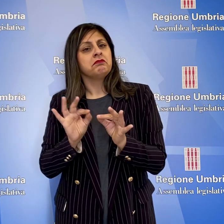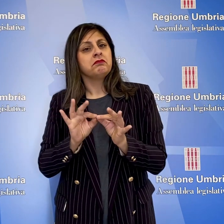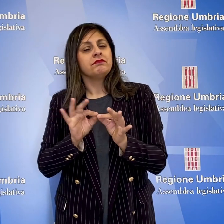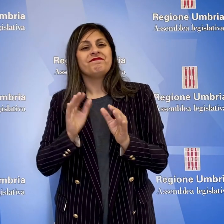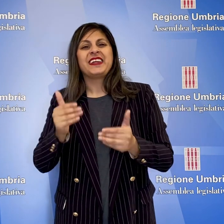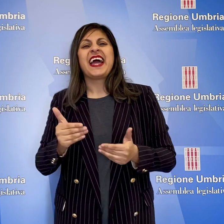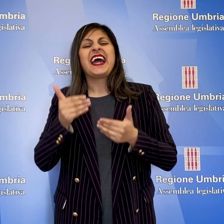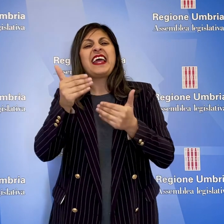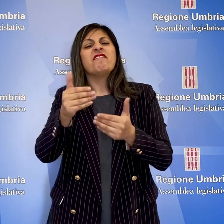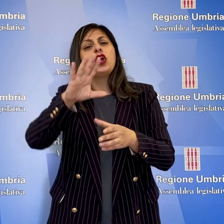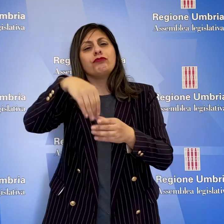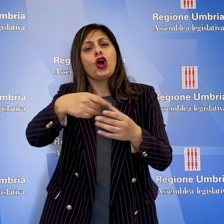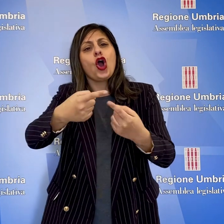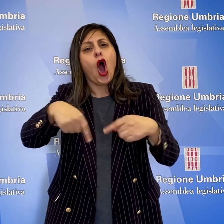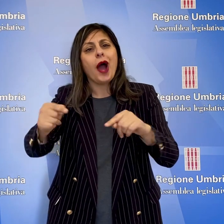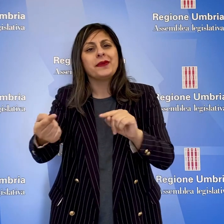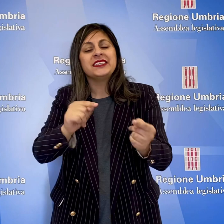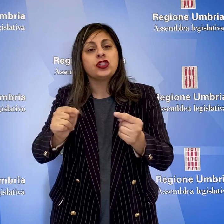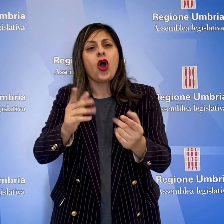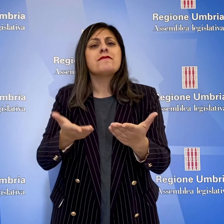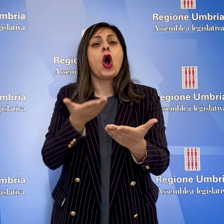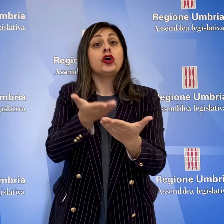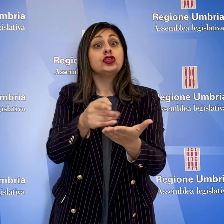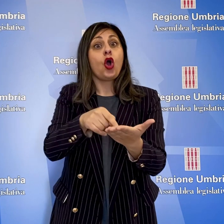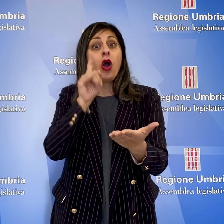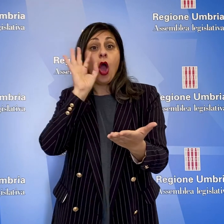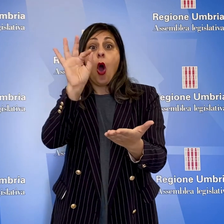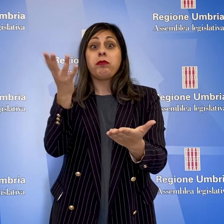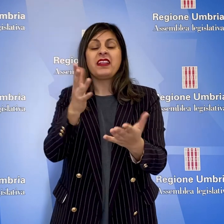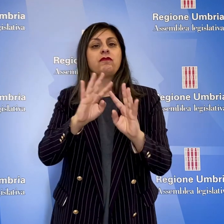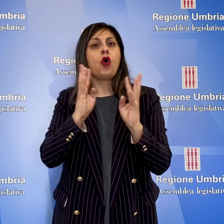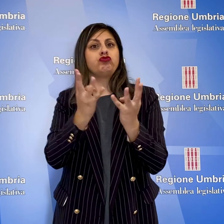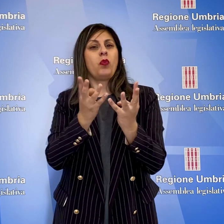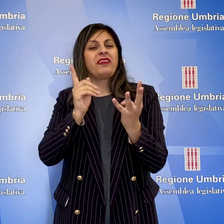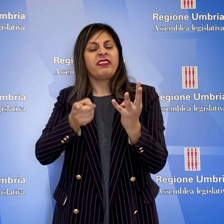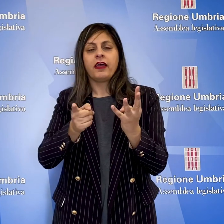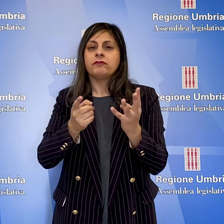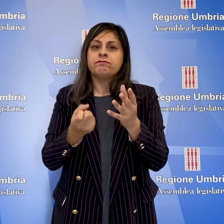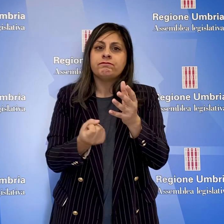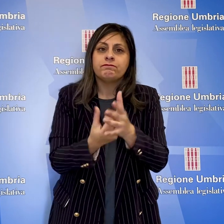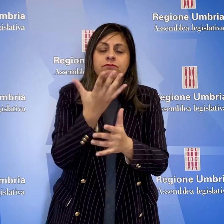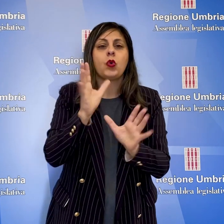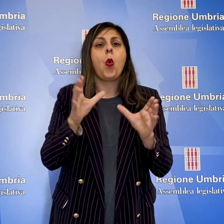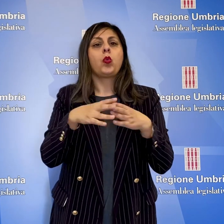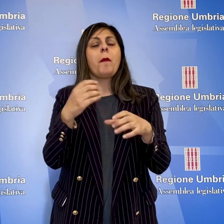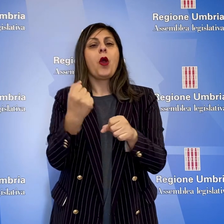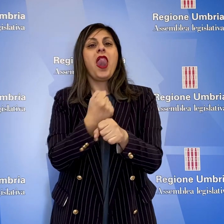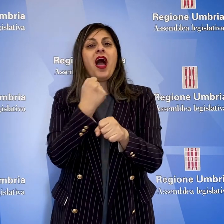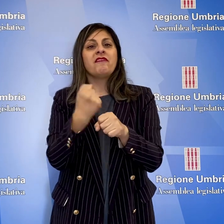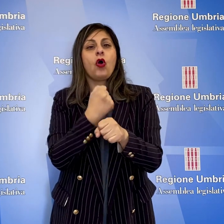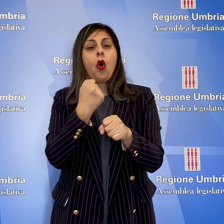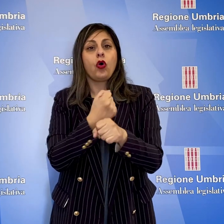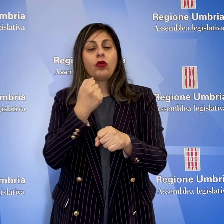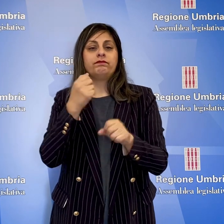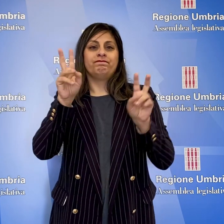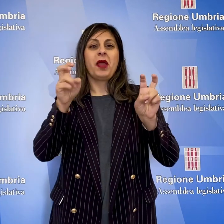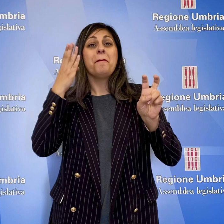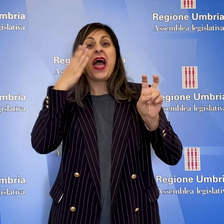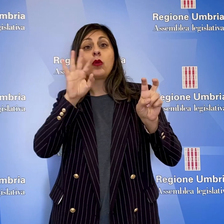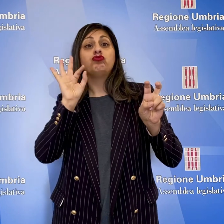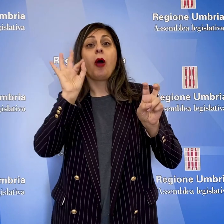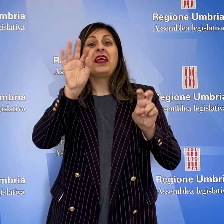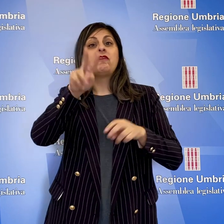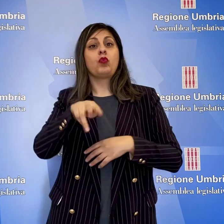democratico, il rinvio in commissione di una mozione che mira ad impegnare la giunta all'attivazione di un gruppo di lavoro, Perugia